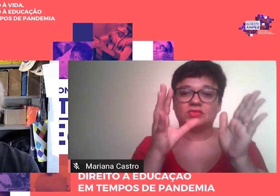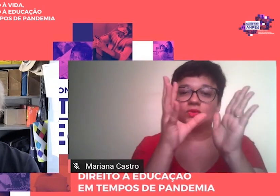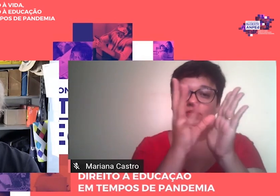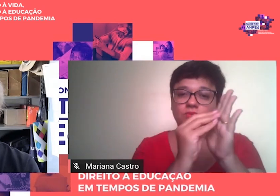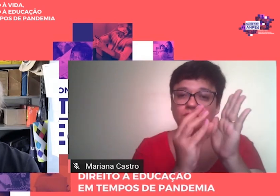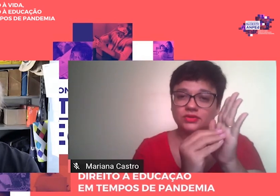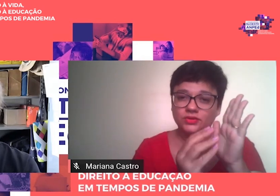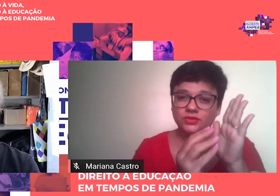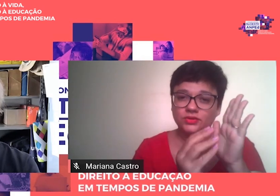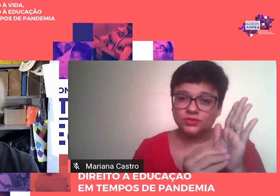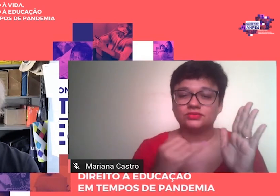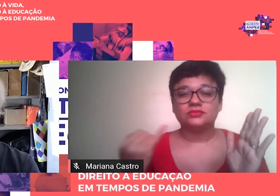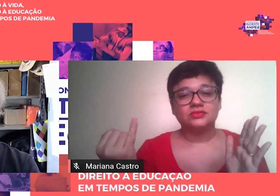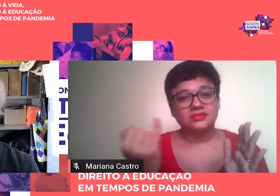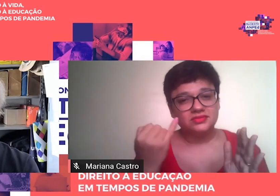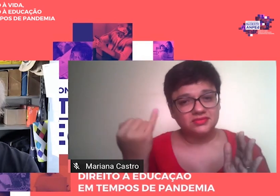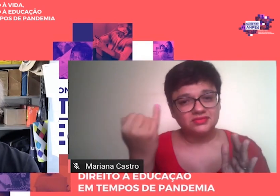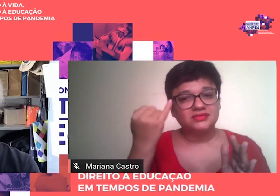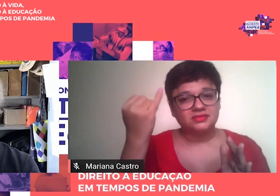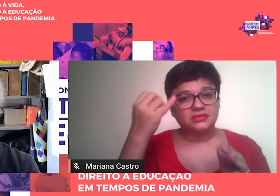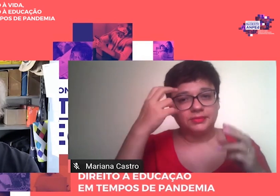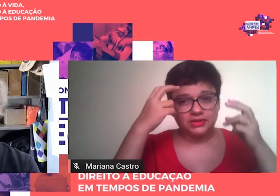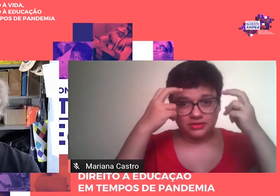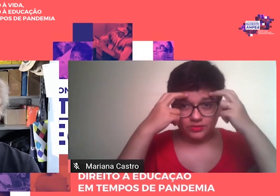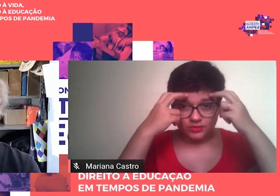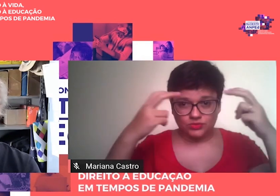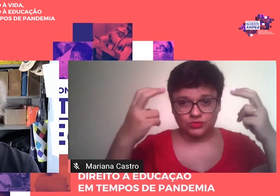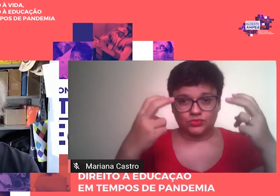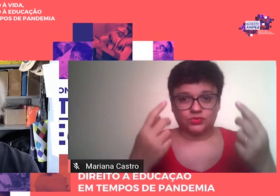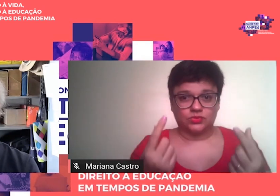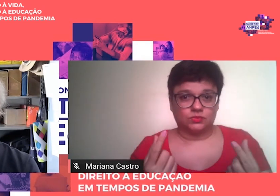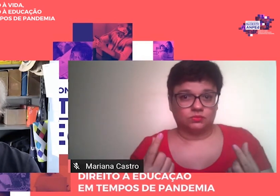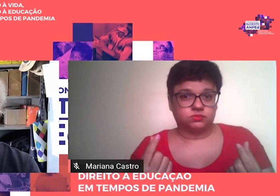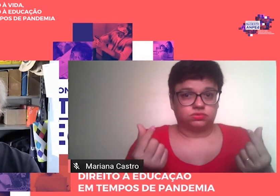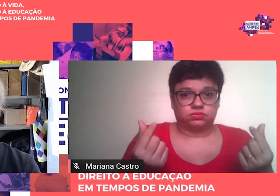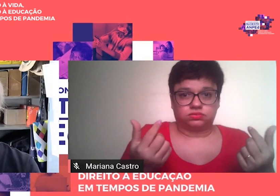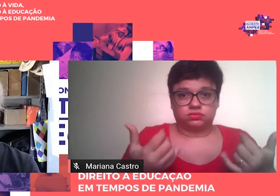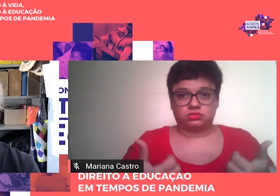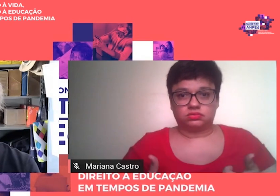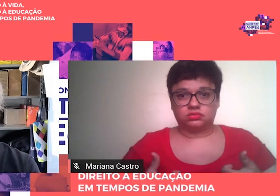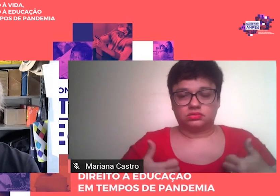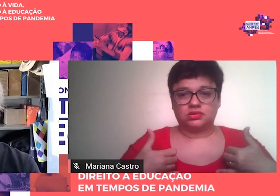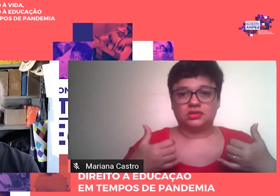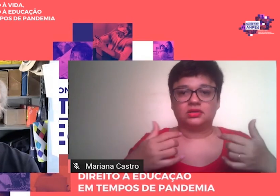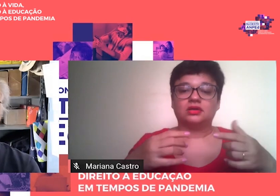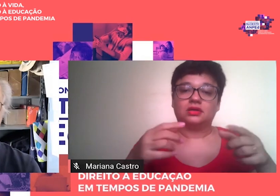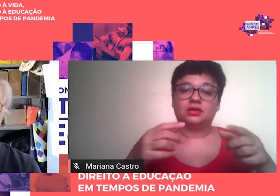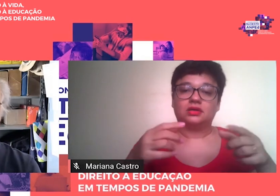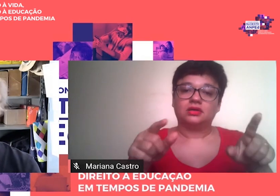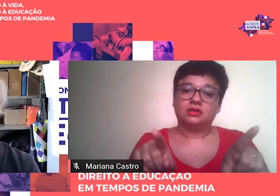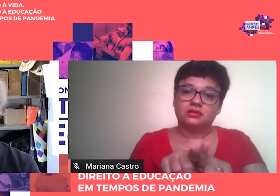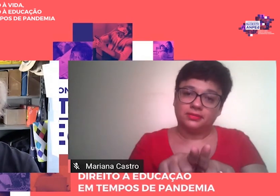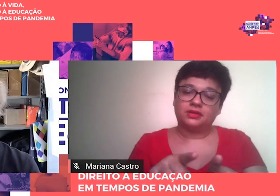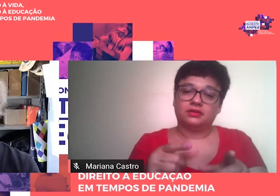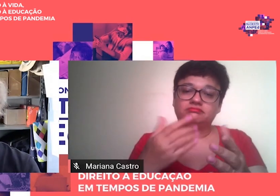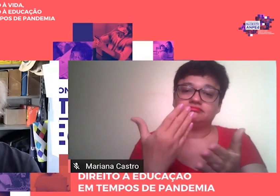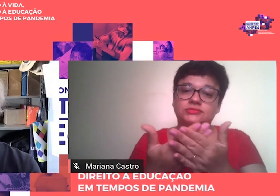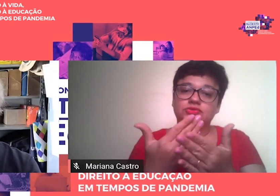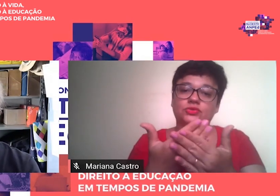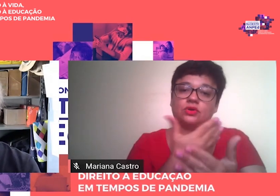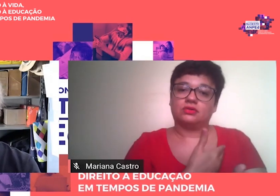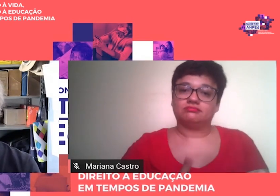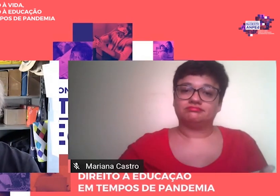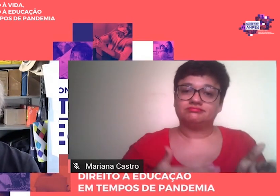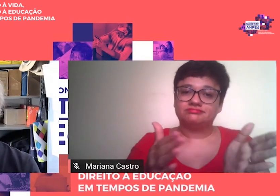inclusive os da cultura burguesa, que podem ser úteis para as classes populares, o que, por sua vez,